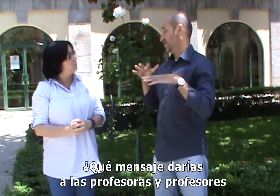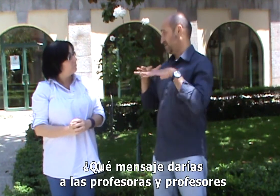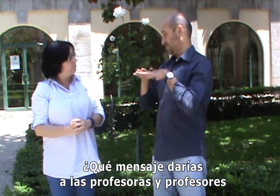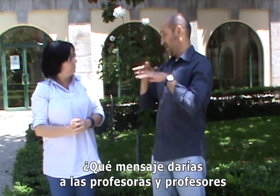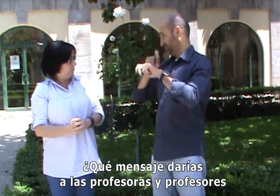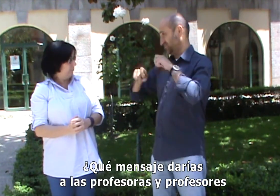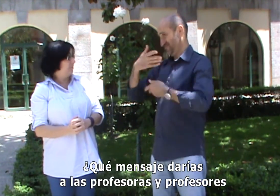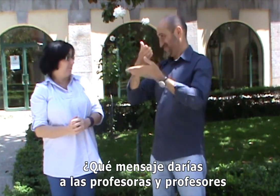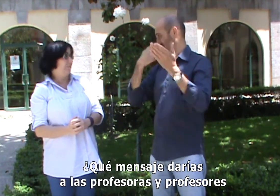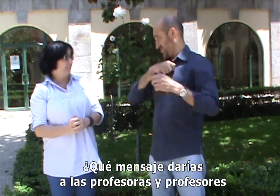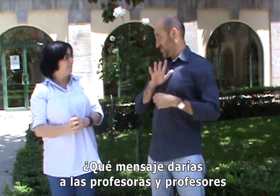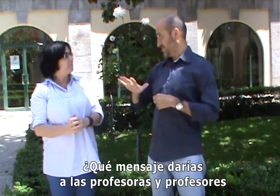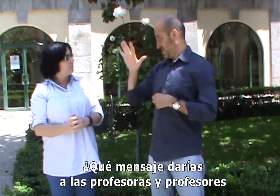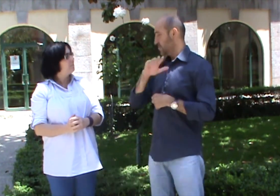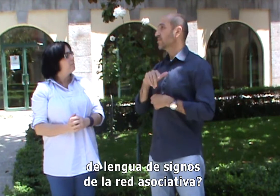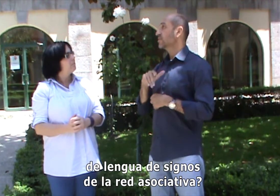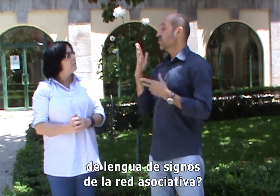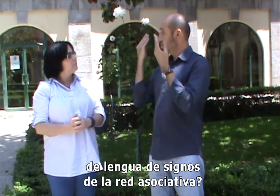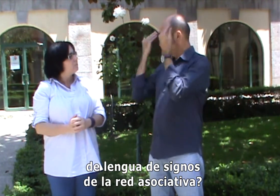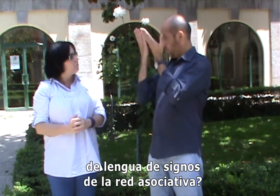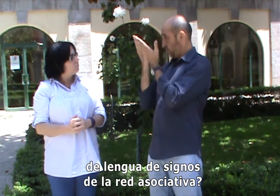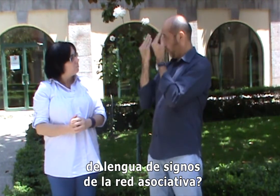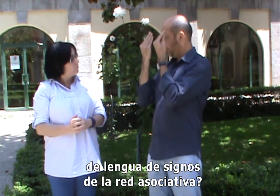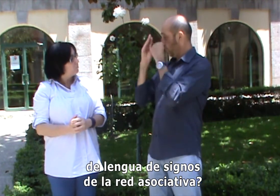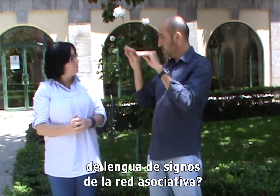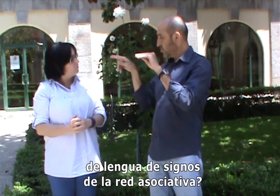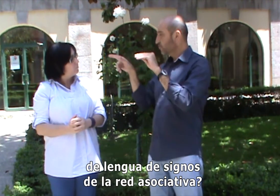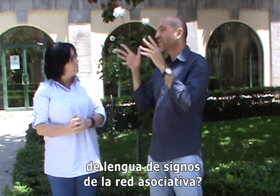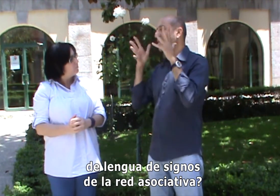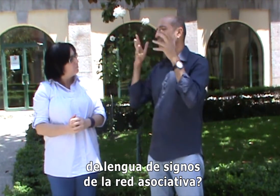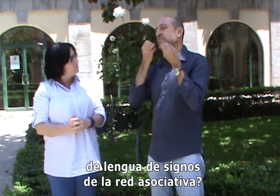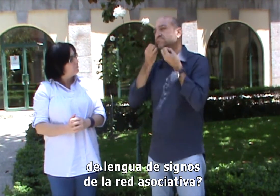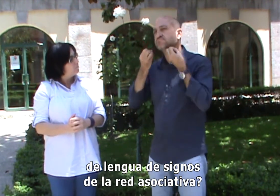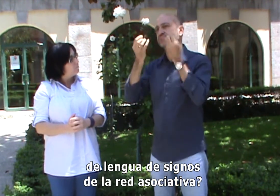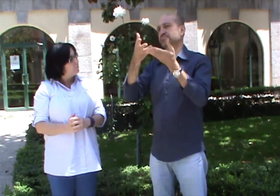¿Qué mensaje darías a las profesoras y profesores de lengua de signos de la red asociativa?